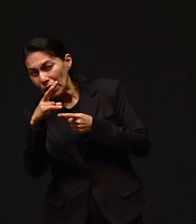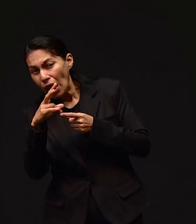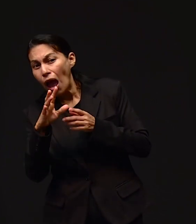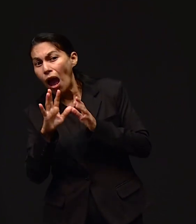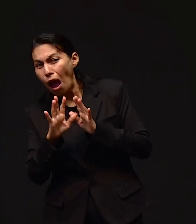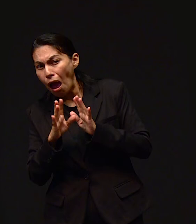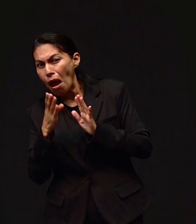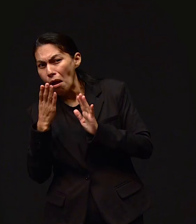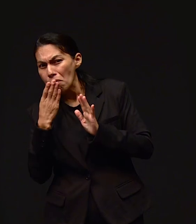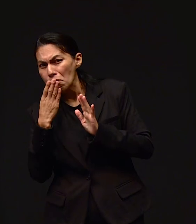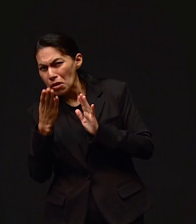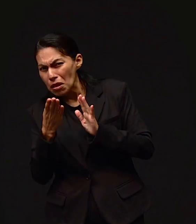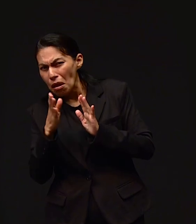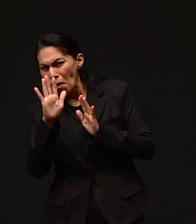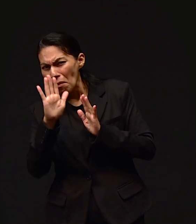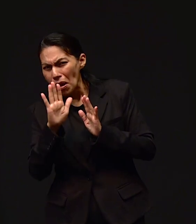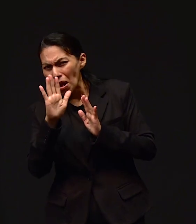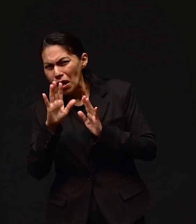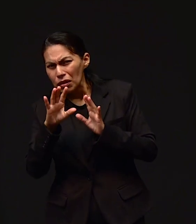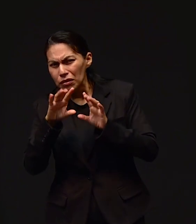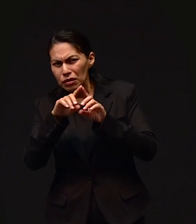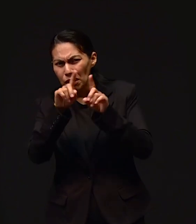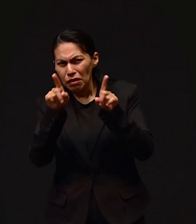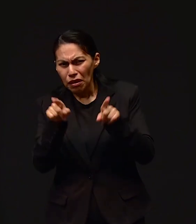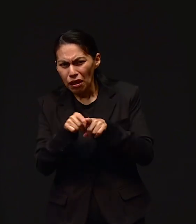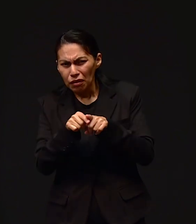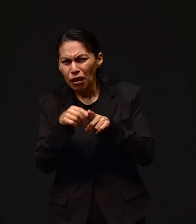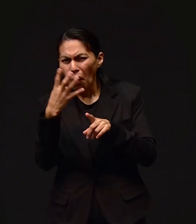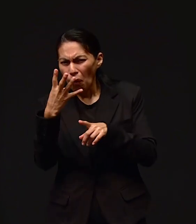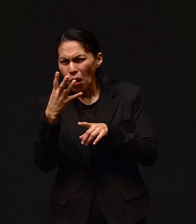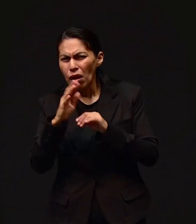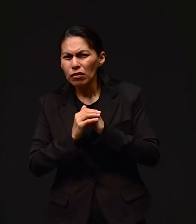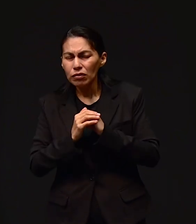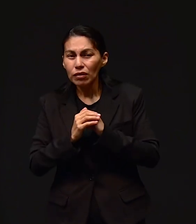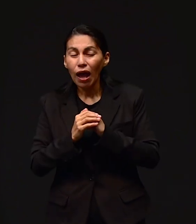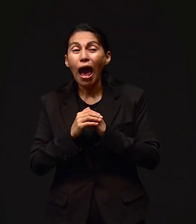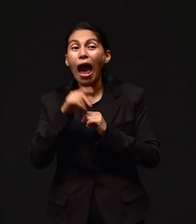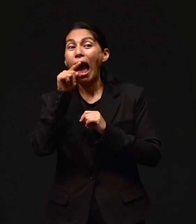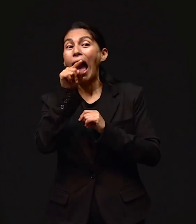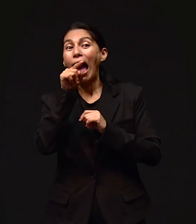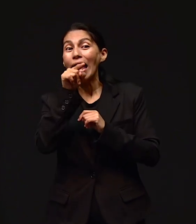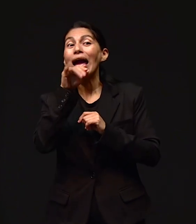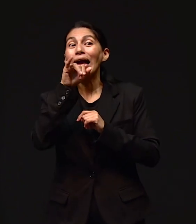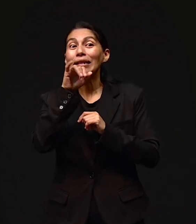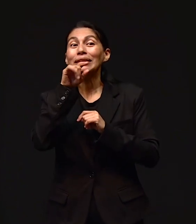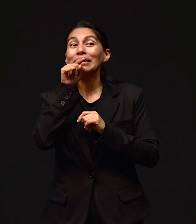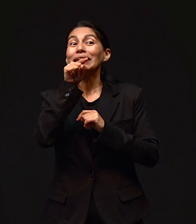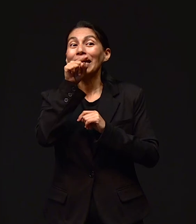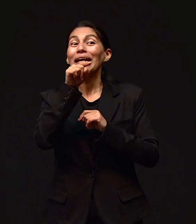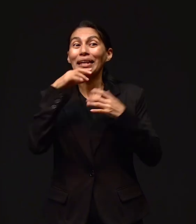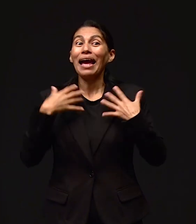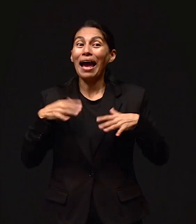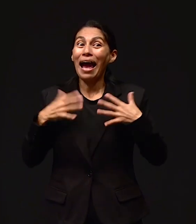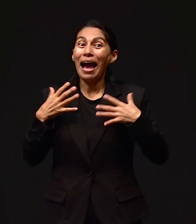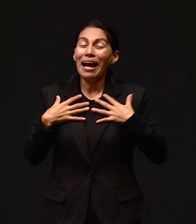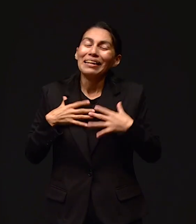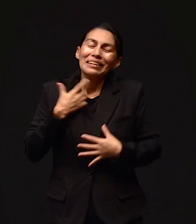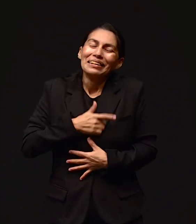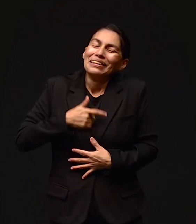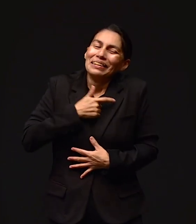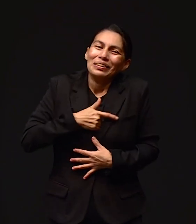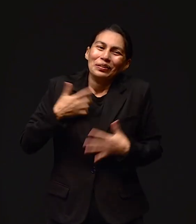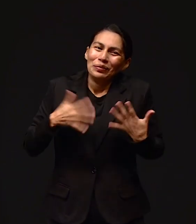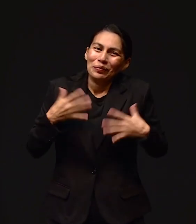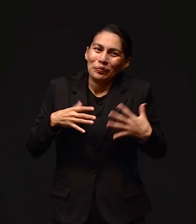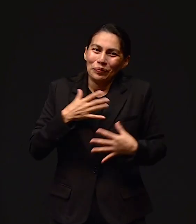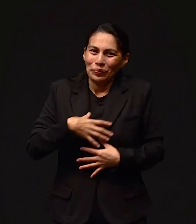menos está paradito. Parece que tiene las cuatro llantas. Y ya dice, sí, ay, sí, ahí está. Ya todos lo vimos, ¿no? Y bueno,